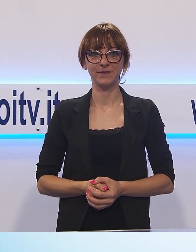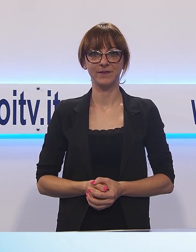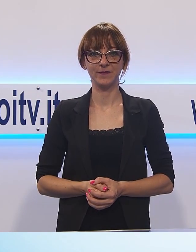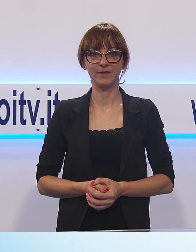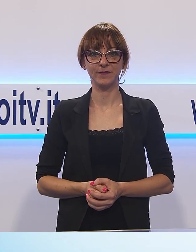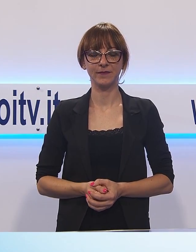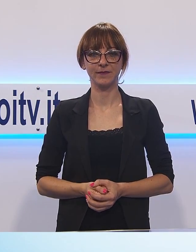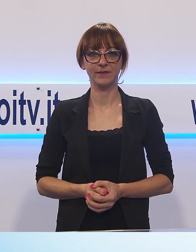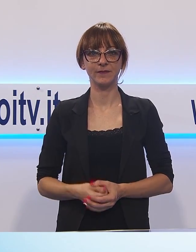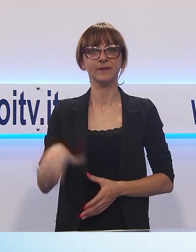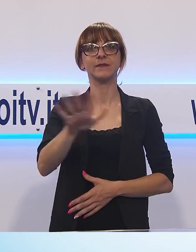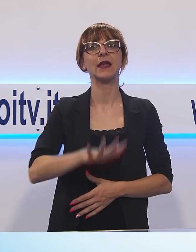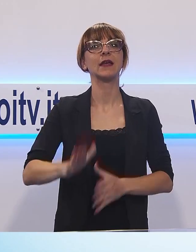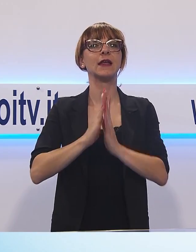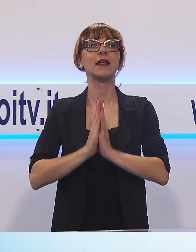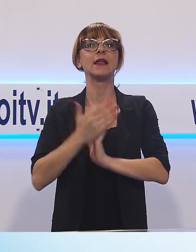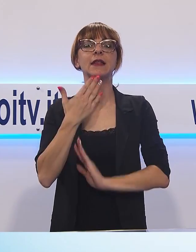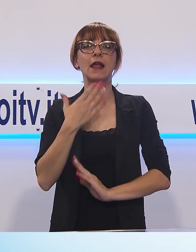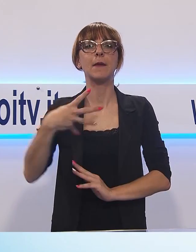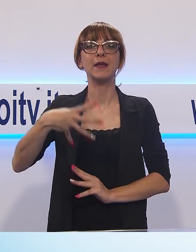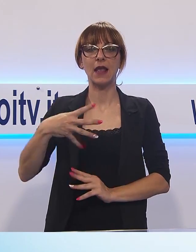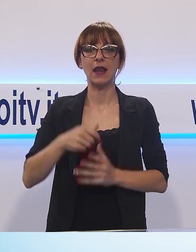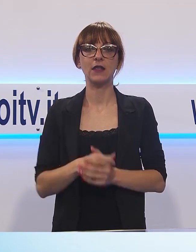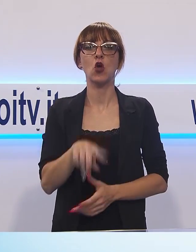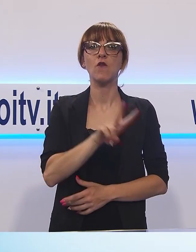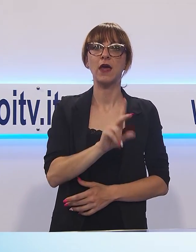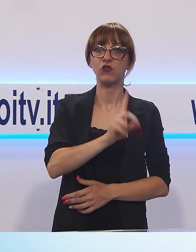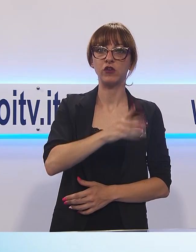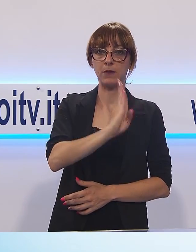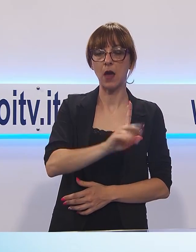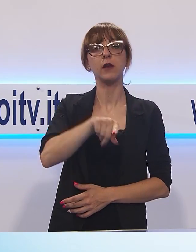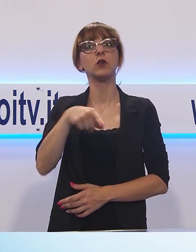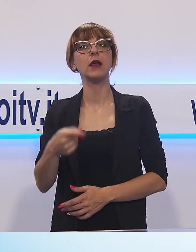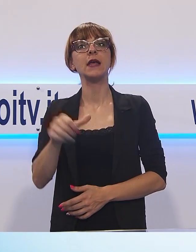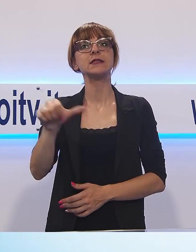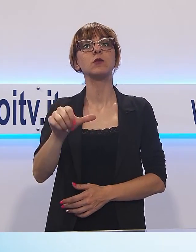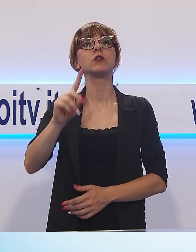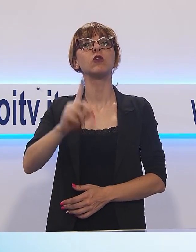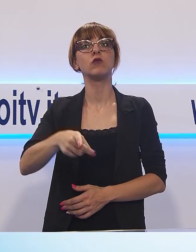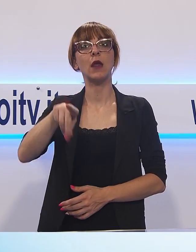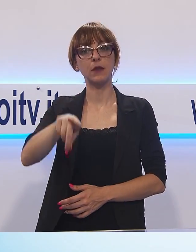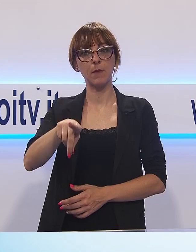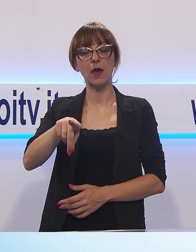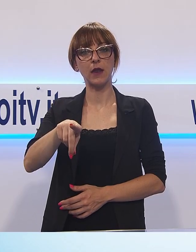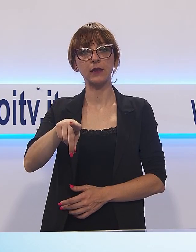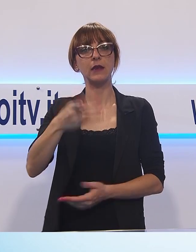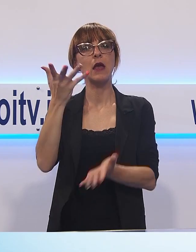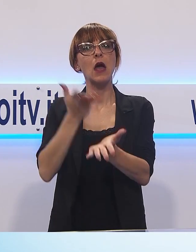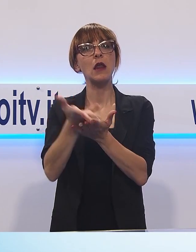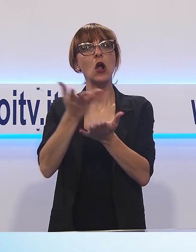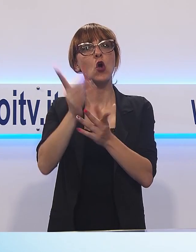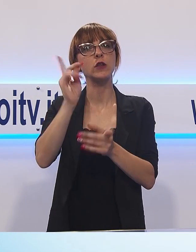Micheletto, Velia Ginni Bartoli e Simonetta Giurlani Pardini hanno raccontato del passaggio di Palazzo Ducale dalla